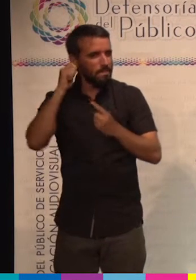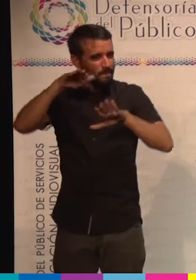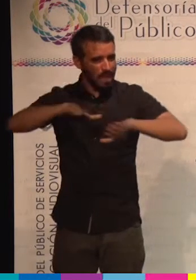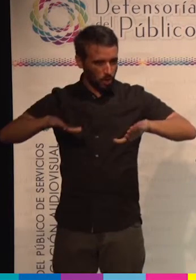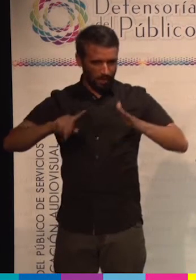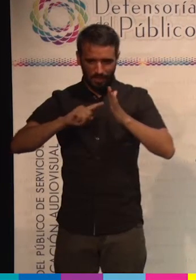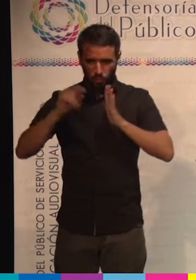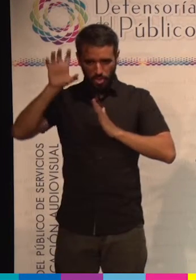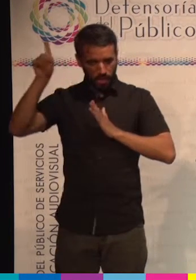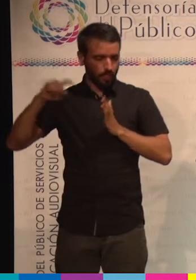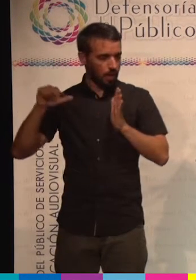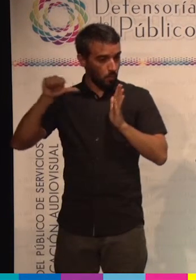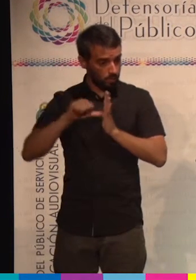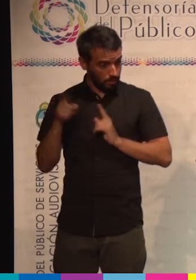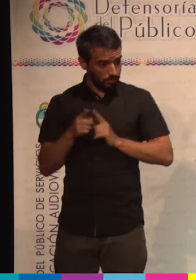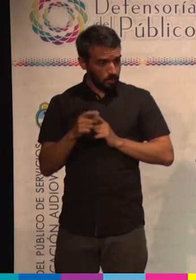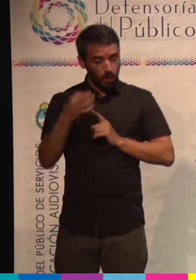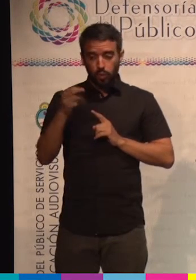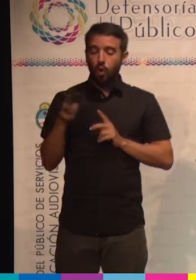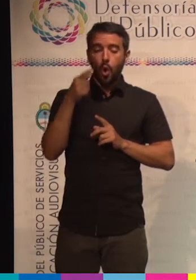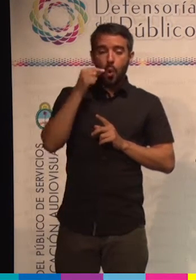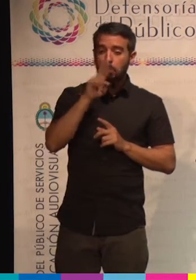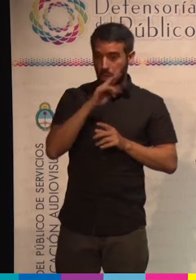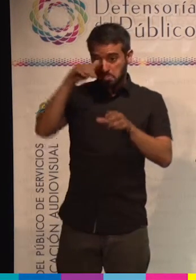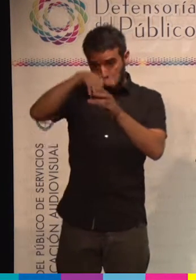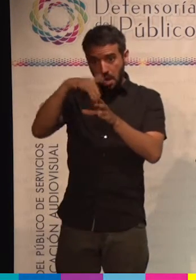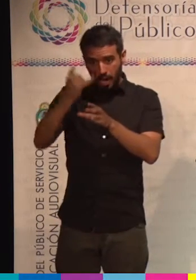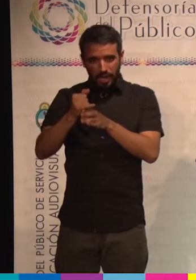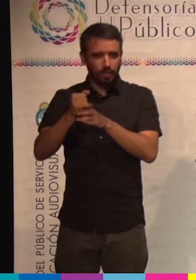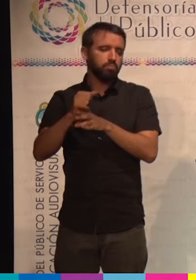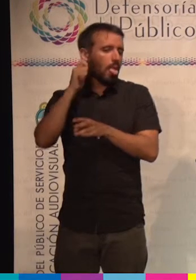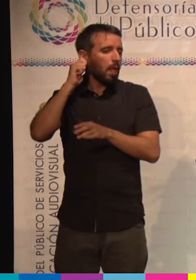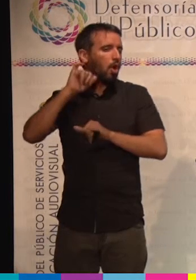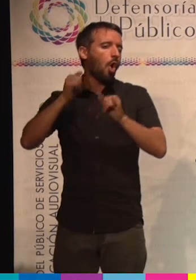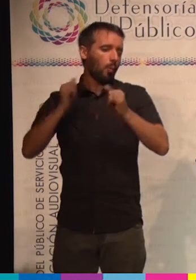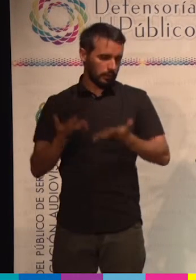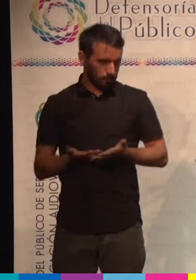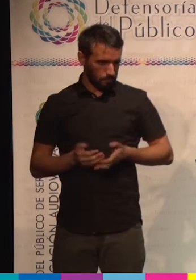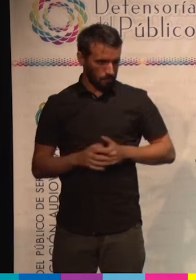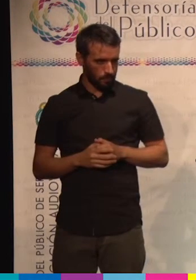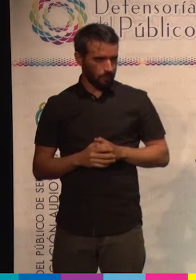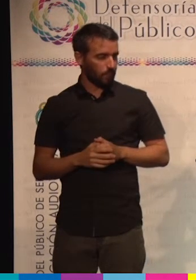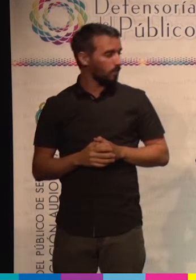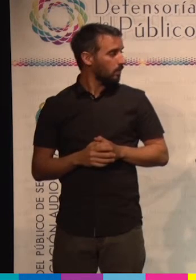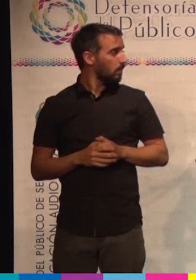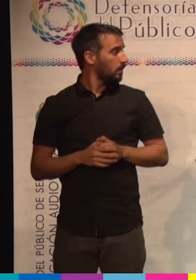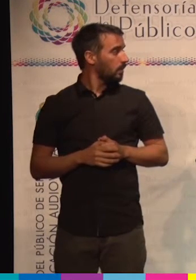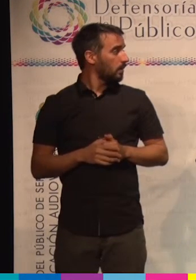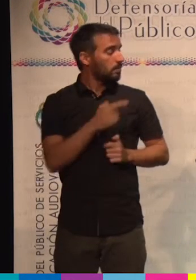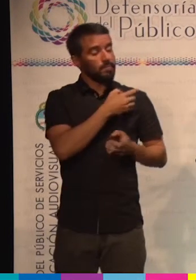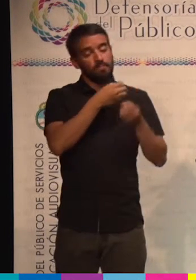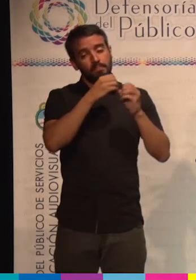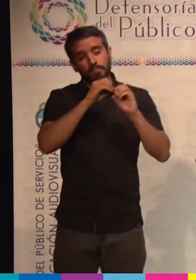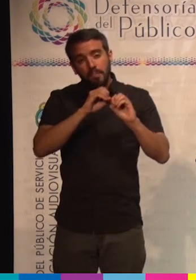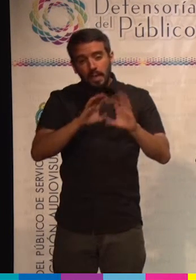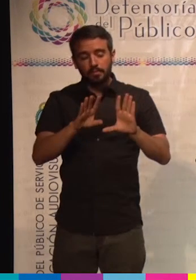de Buenos Aires. Es el único que es mixto y están los chicos más jóvenes. Bueno, para empezar digo que esto